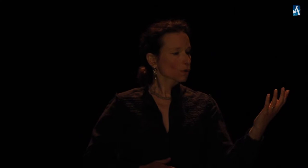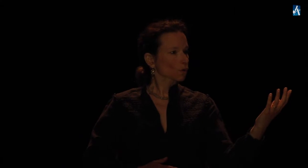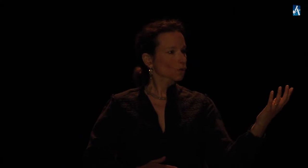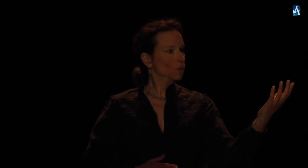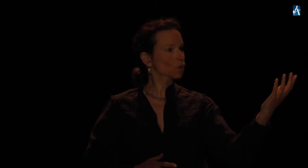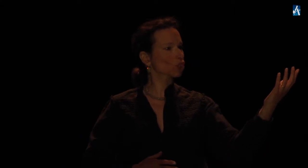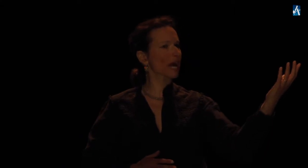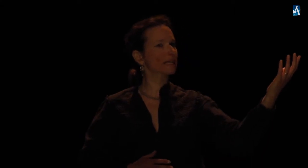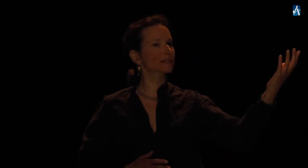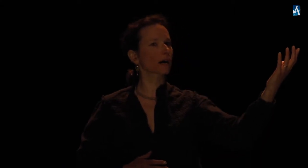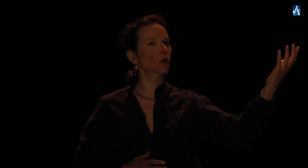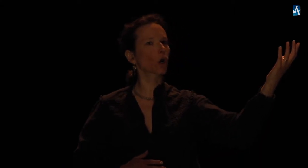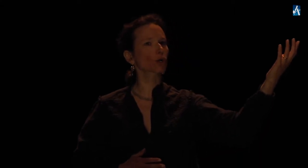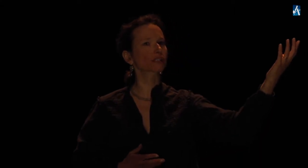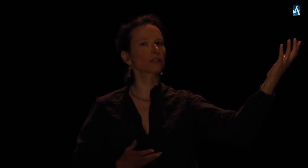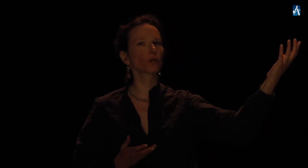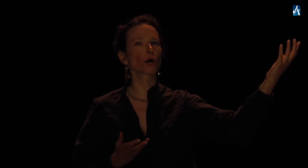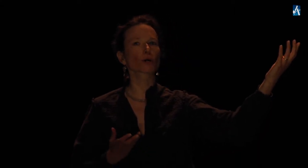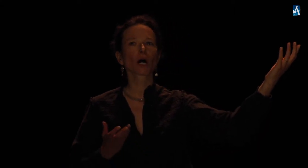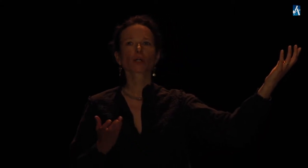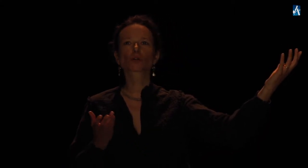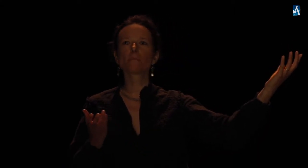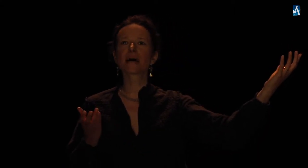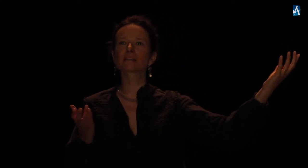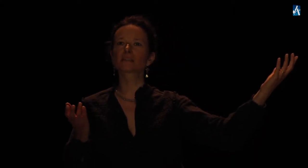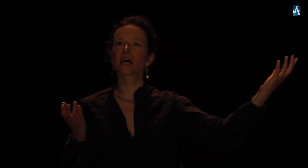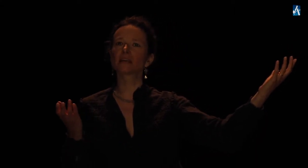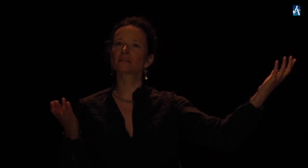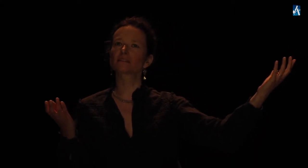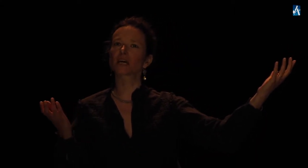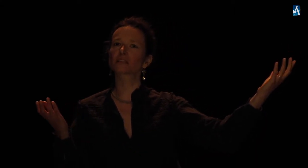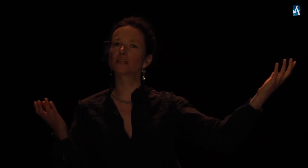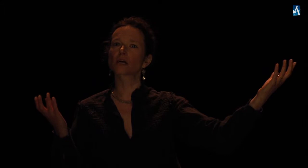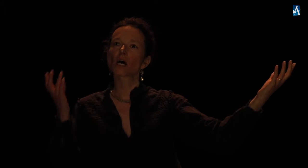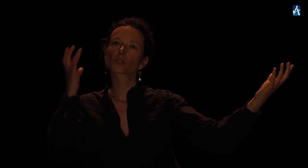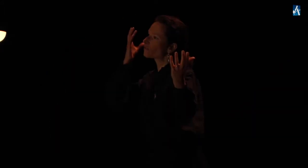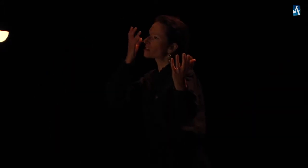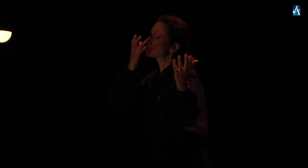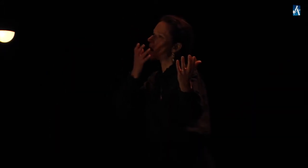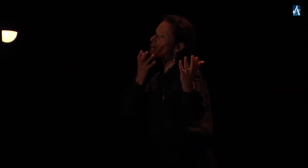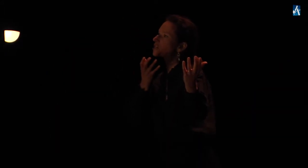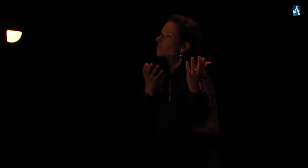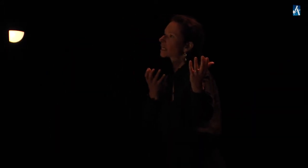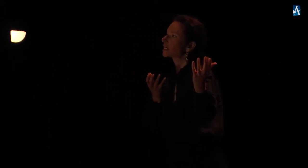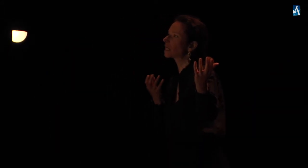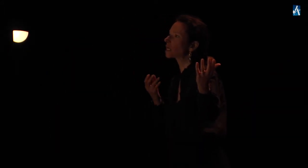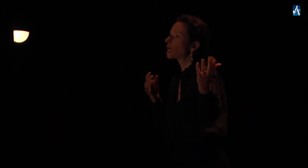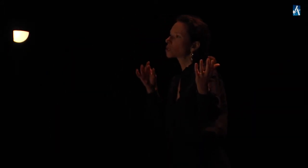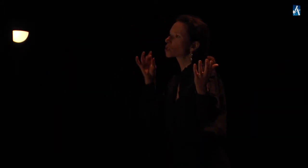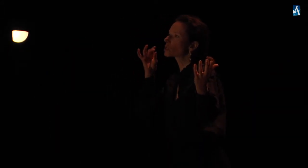Ce geste encore, Seigneur Ce maintien interdit Ce visage effrayé Ce